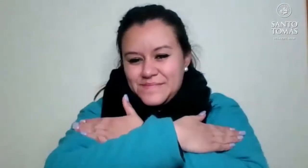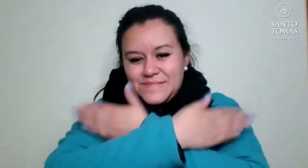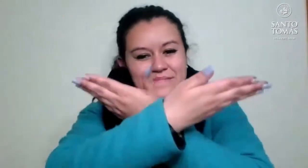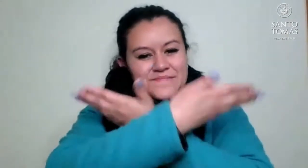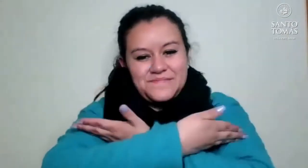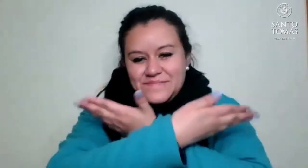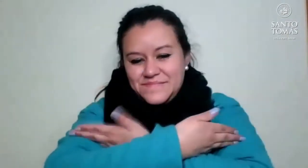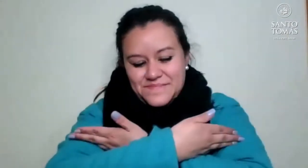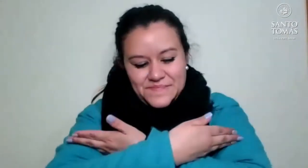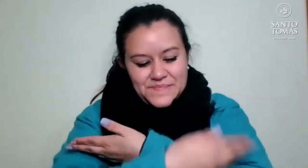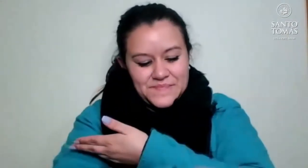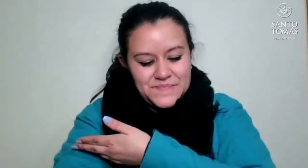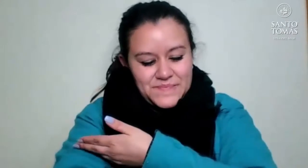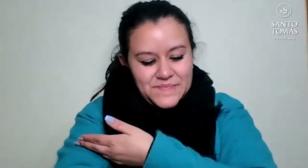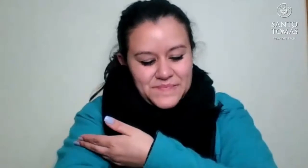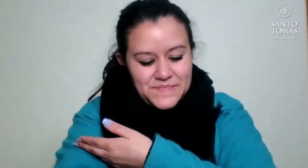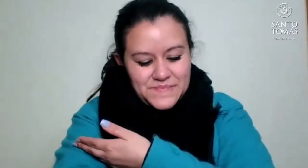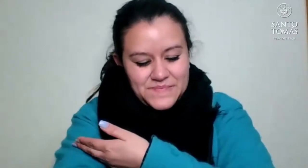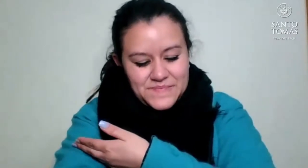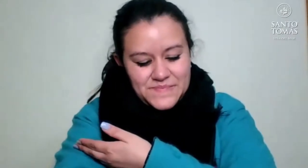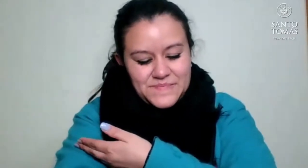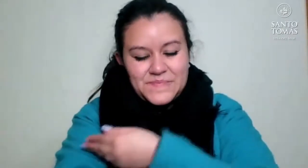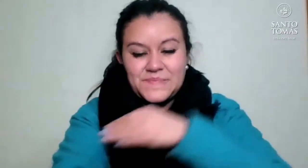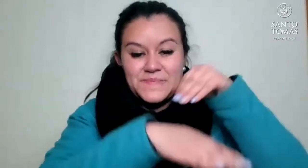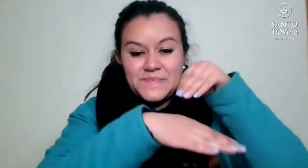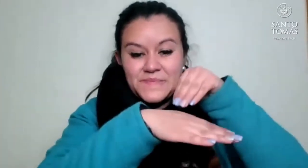San Felipe. San Felipe.